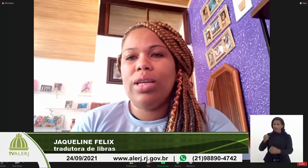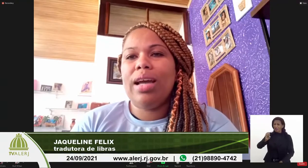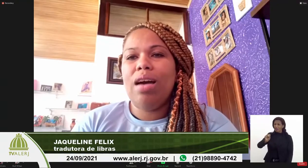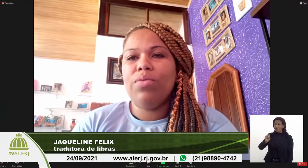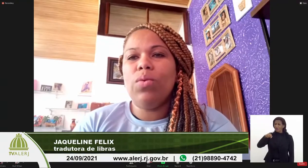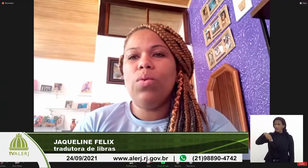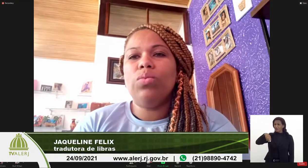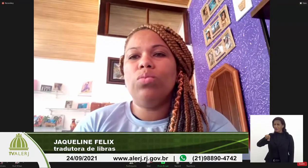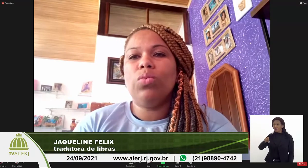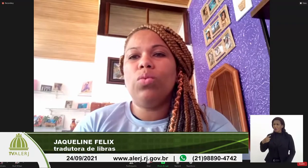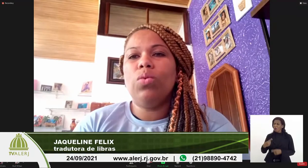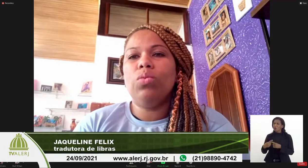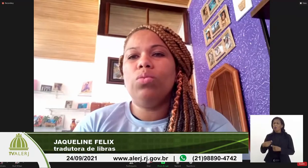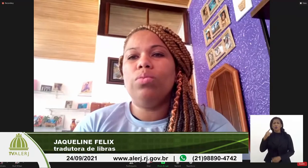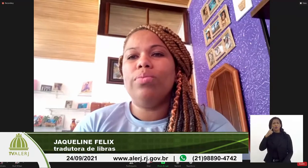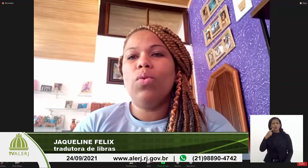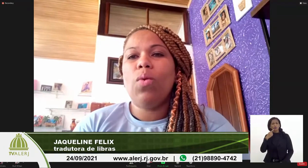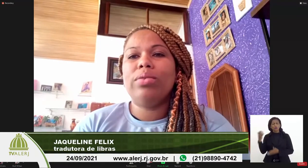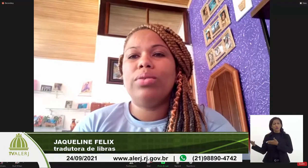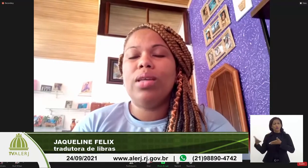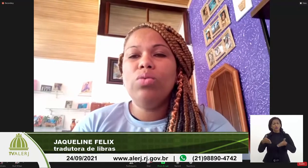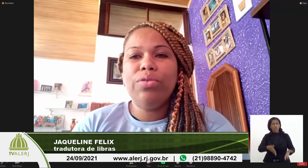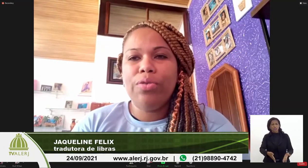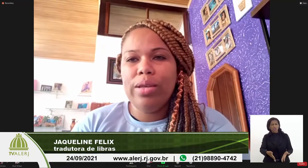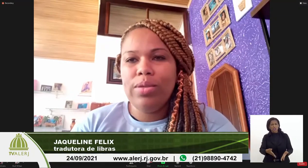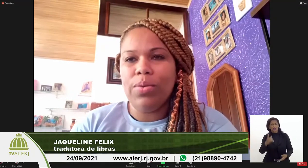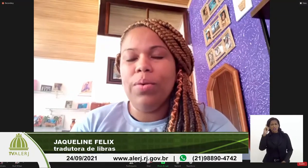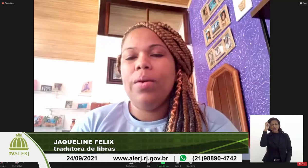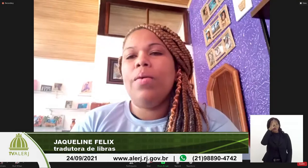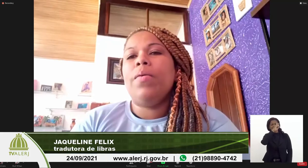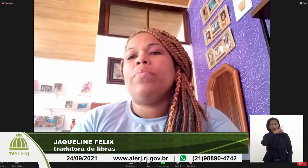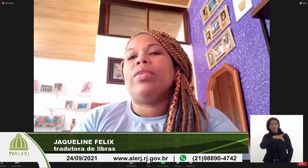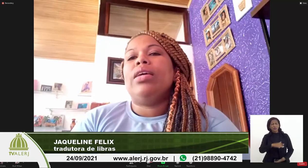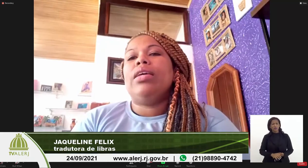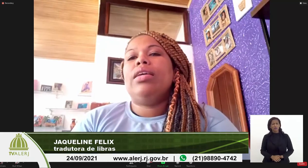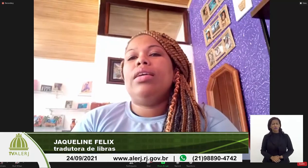surdos chegavam com um quadro tão difícil?